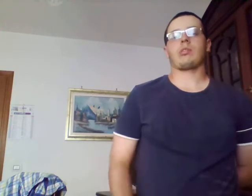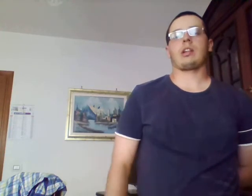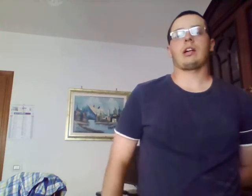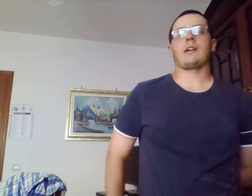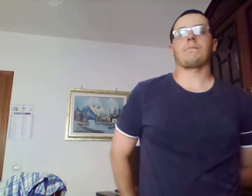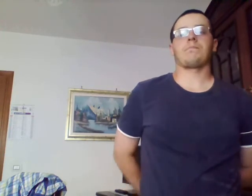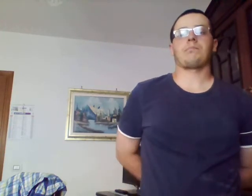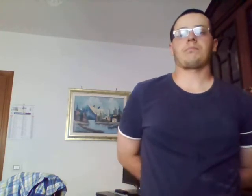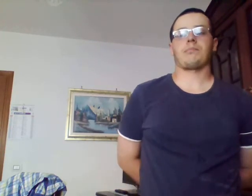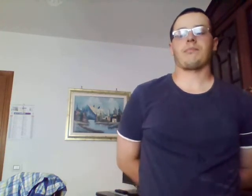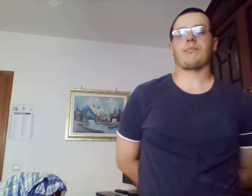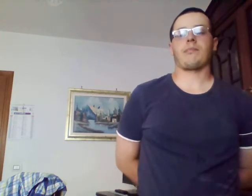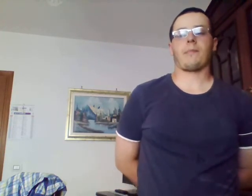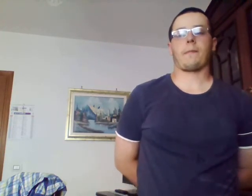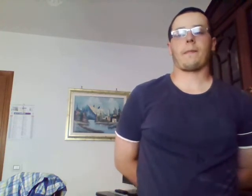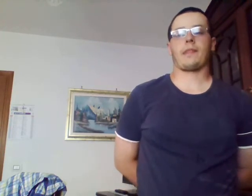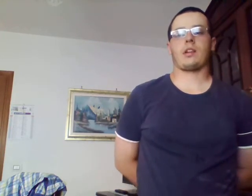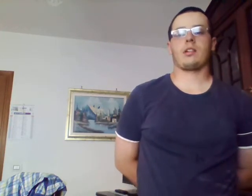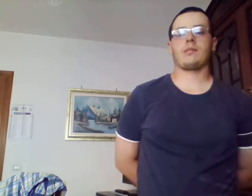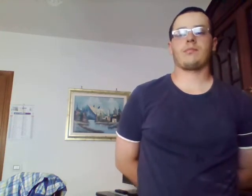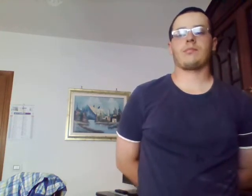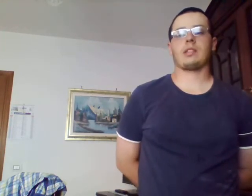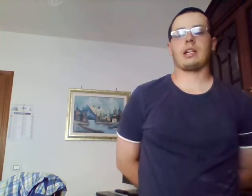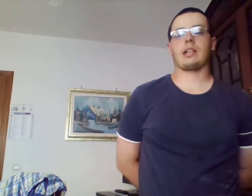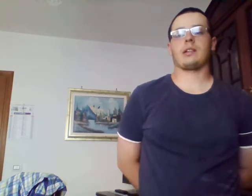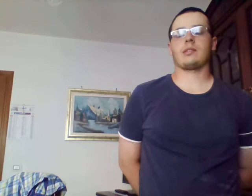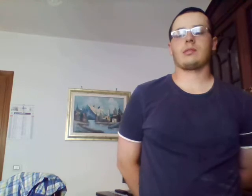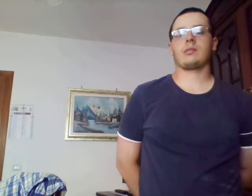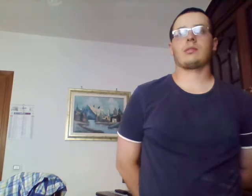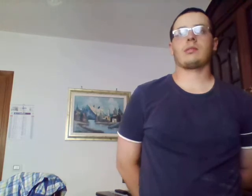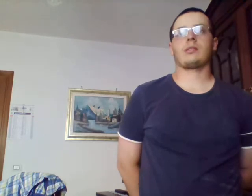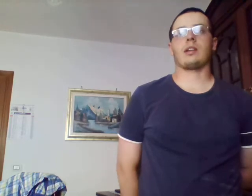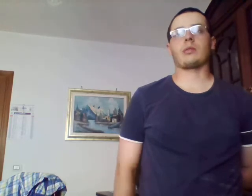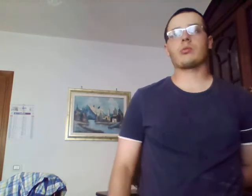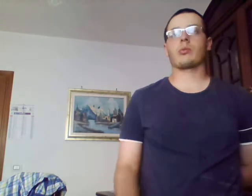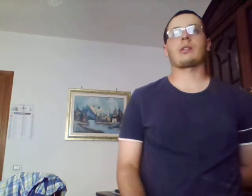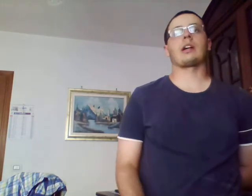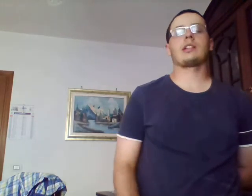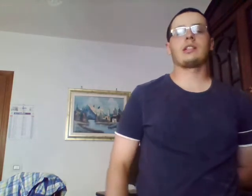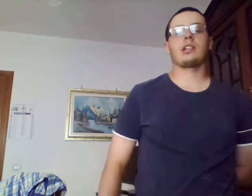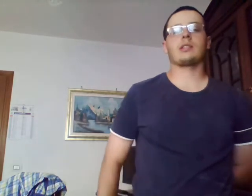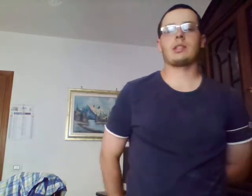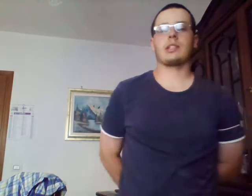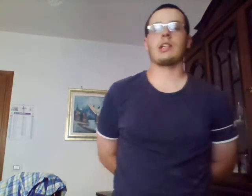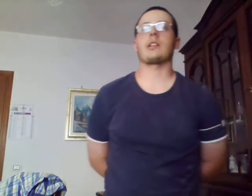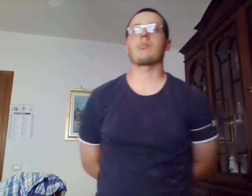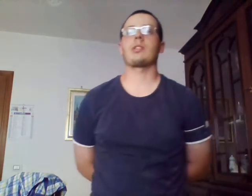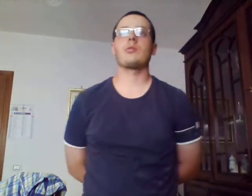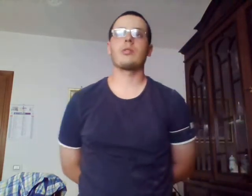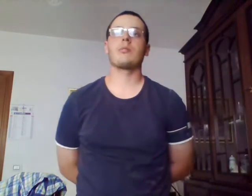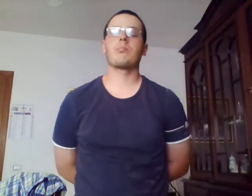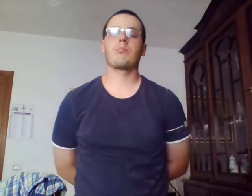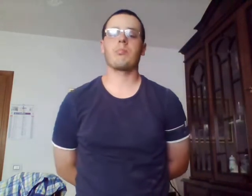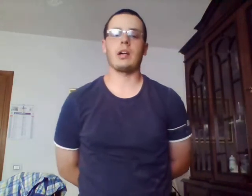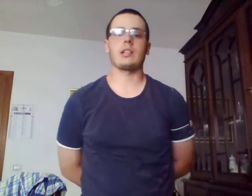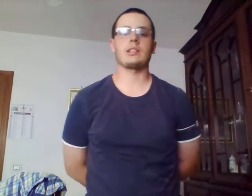la giusta linea alimentare principale da